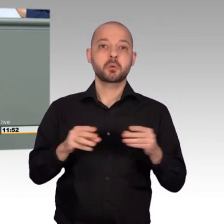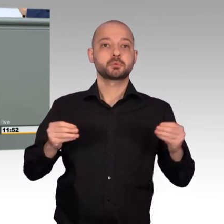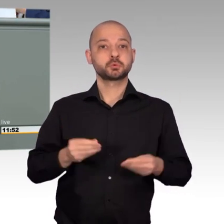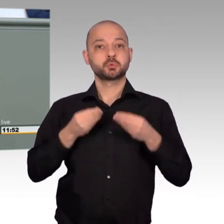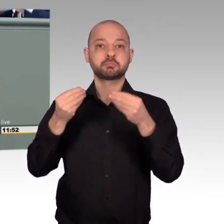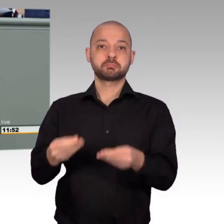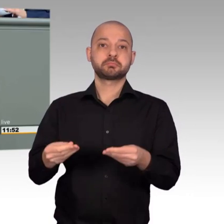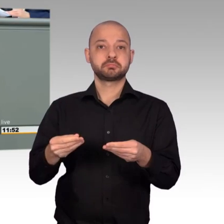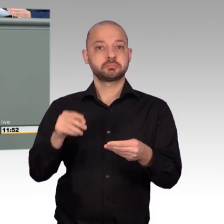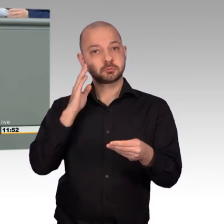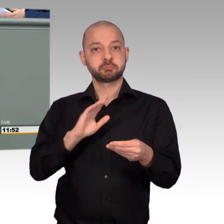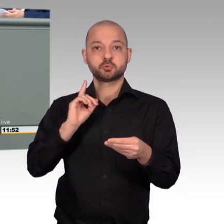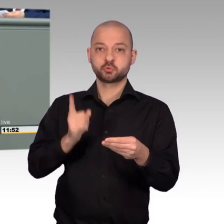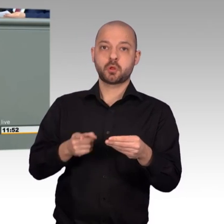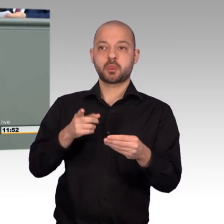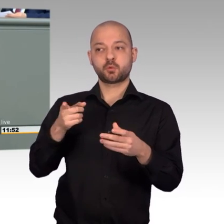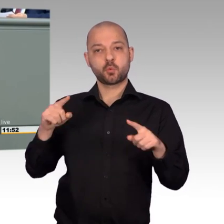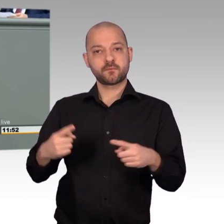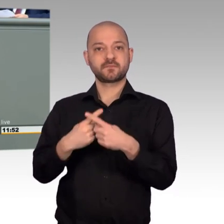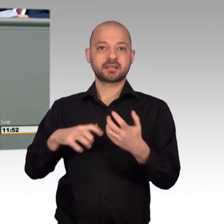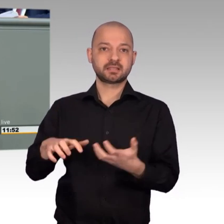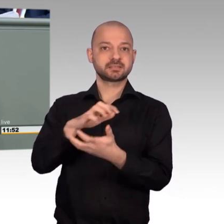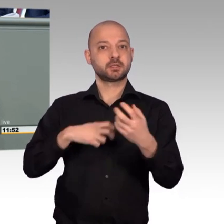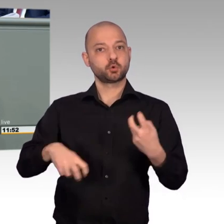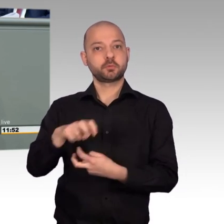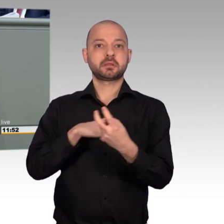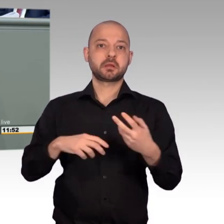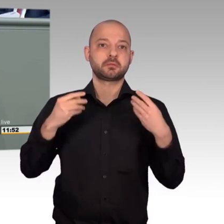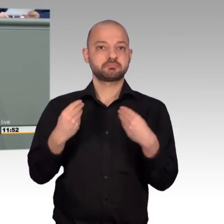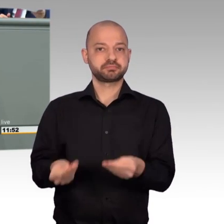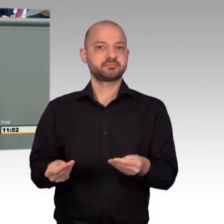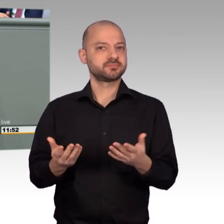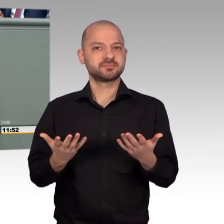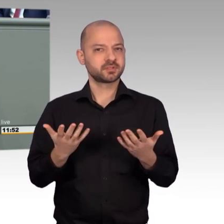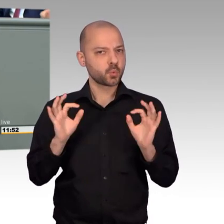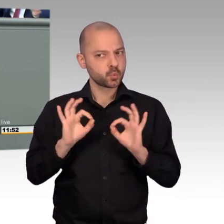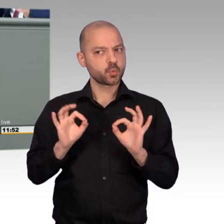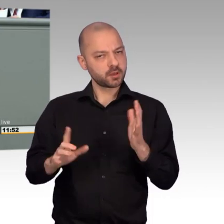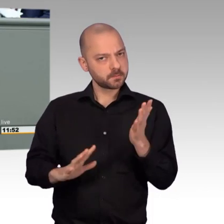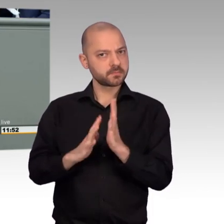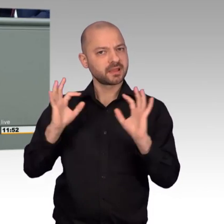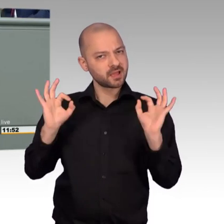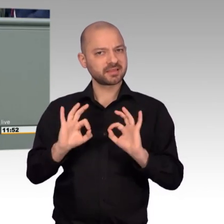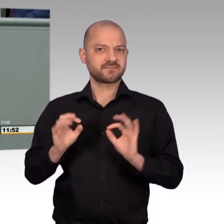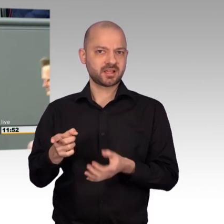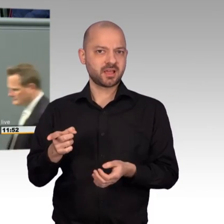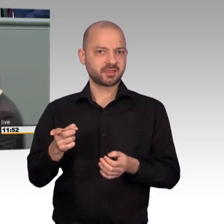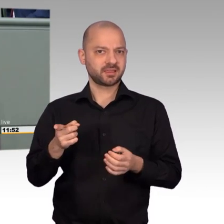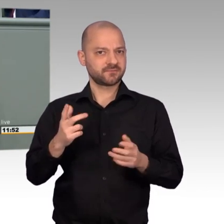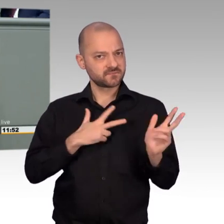Außenpolitik, tut die europäische Außenpolitik, tut die Bundesregierung alles, was sie tun kann, um einen Beitrag zu leisten für mehr Sicherheit, Frieden